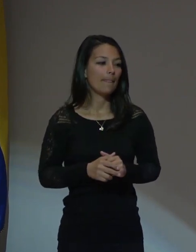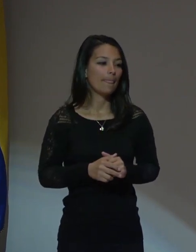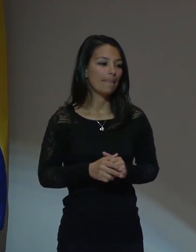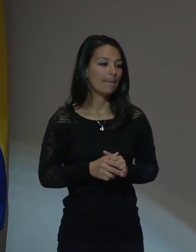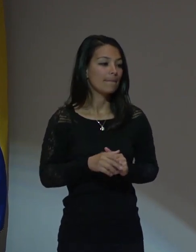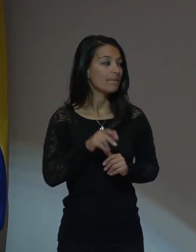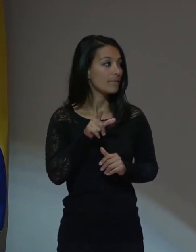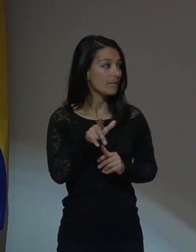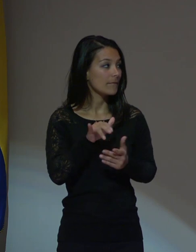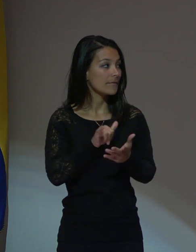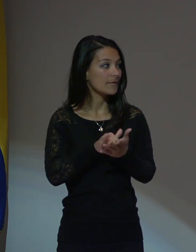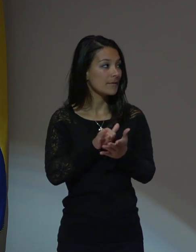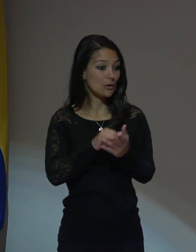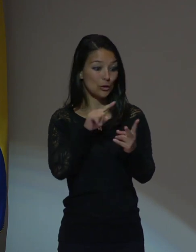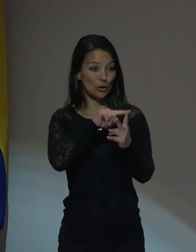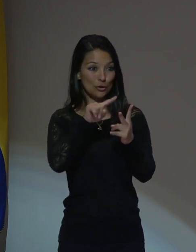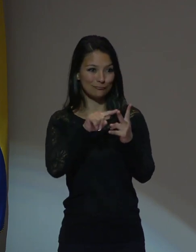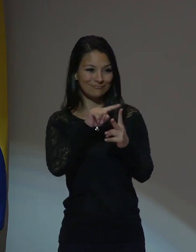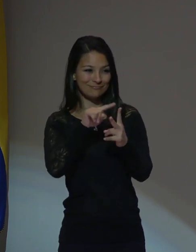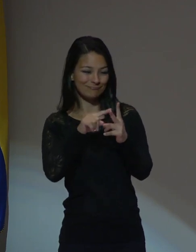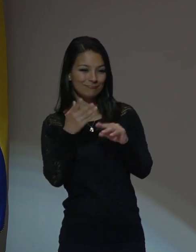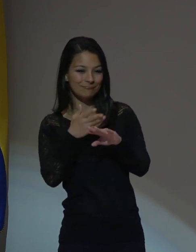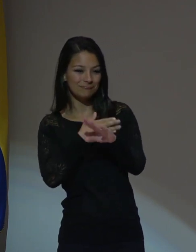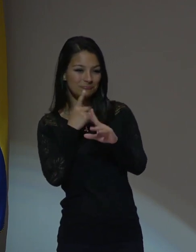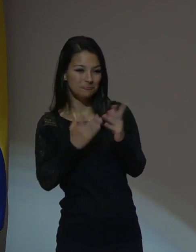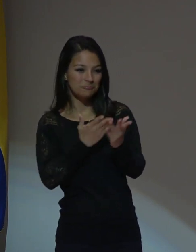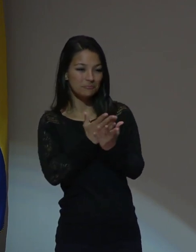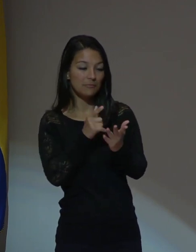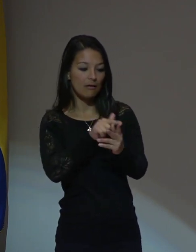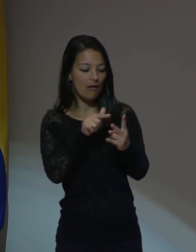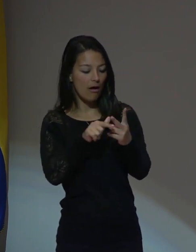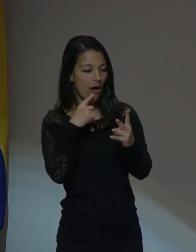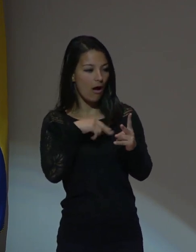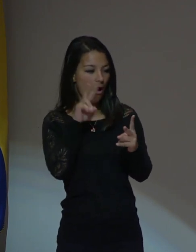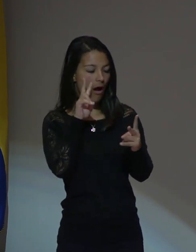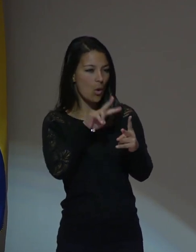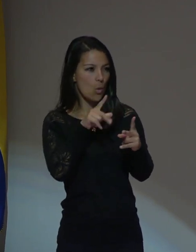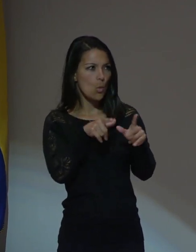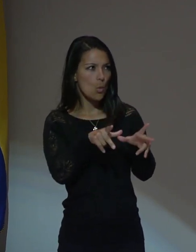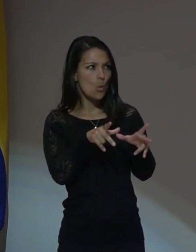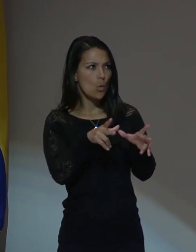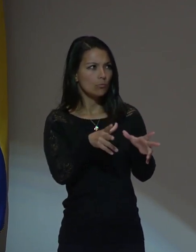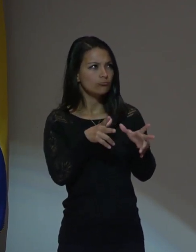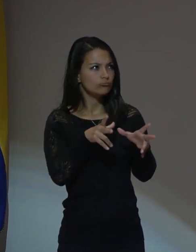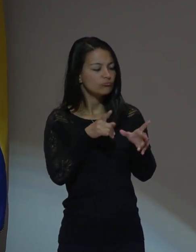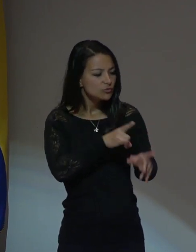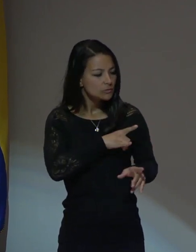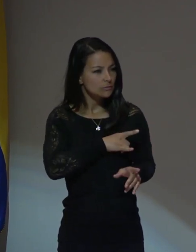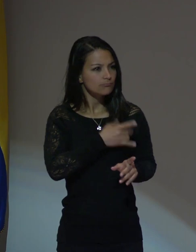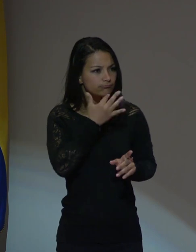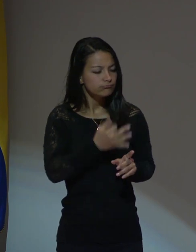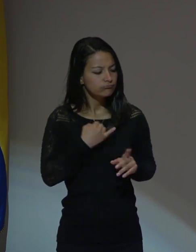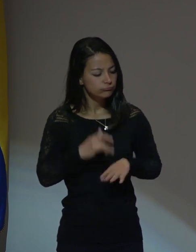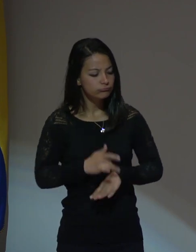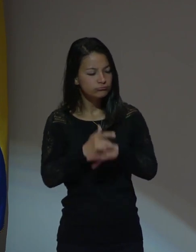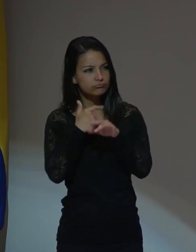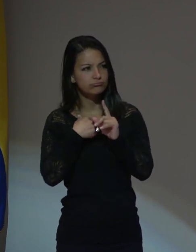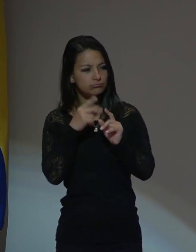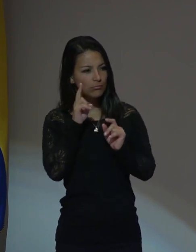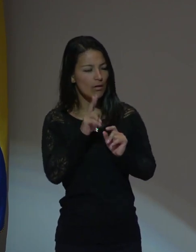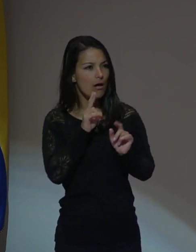Entonces, ellos dos me motivaron diciendo que para